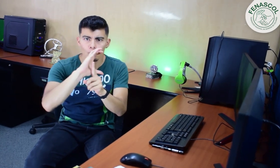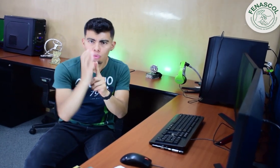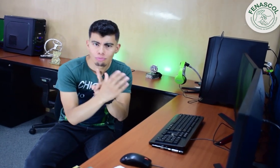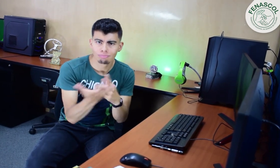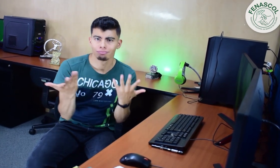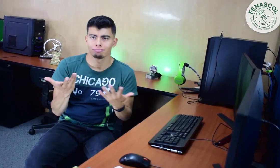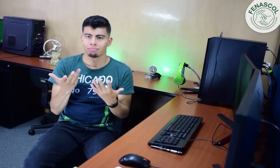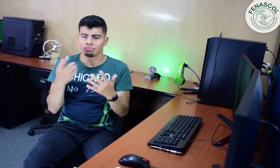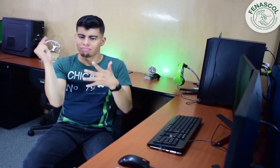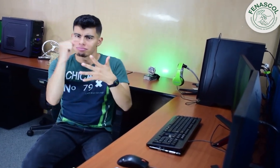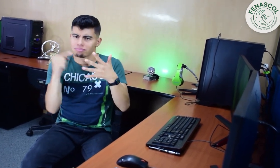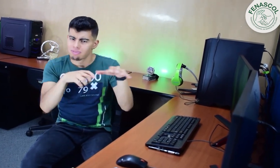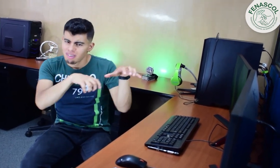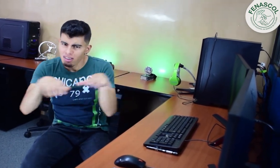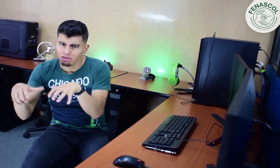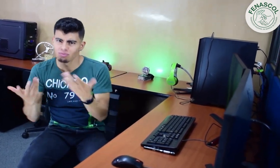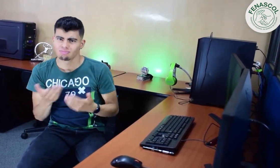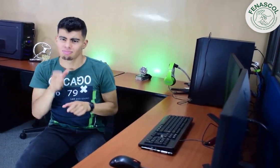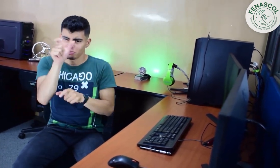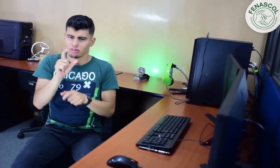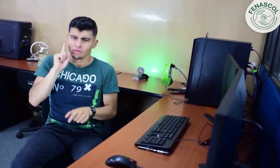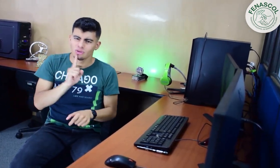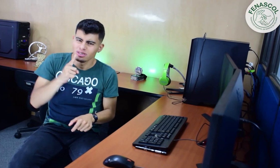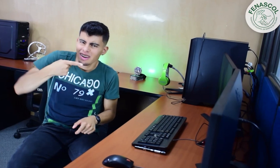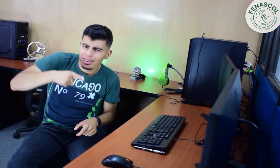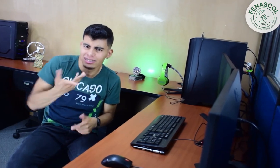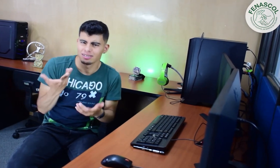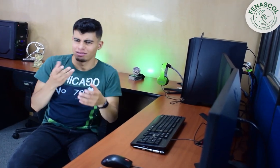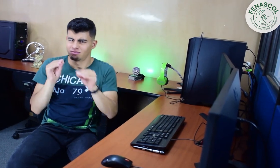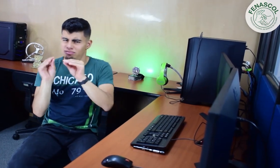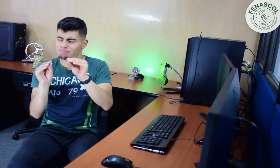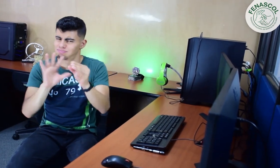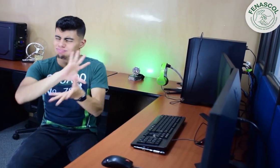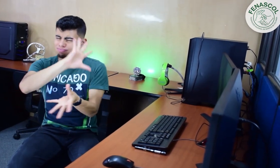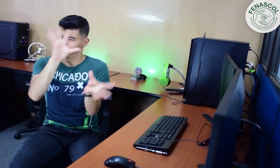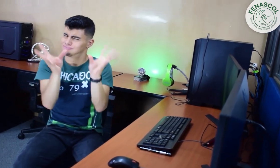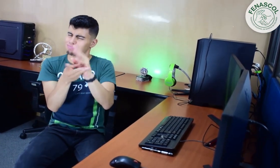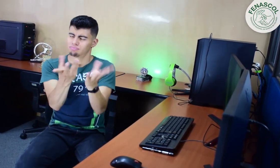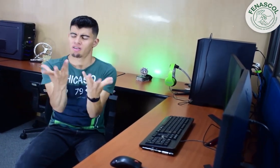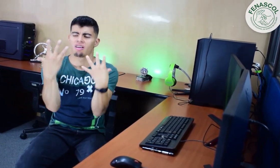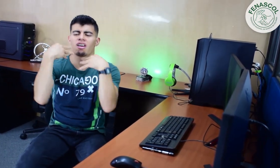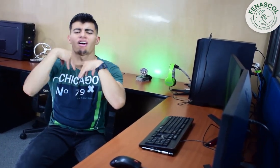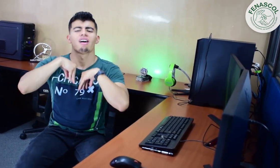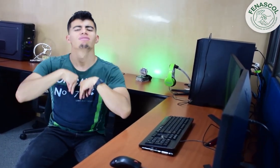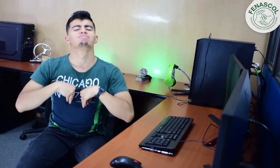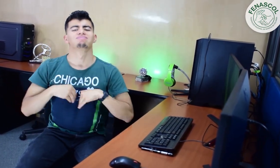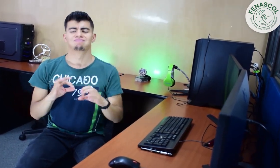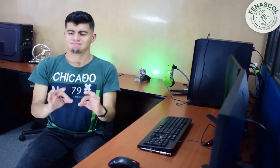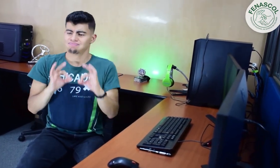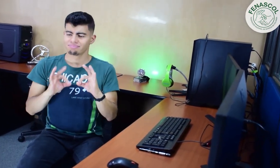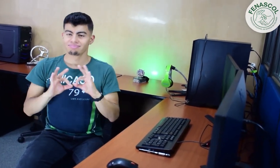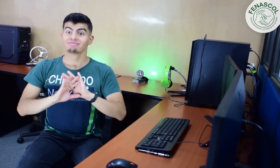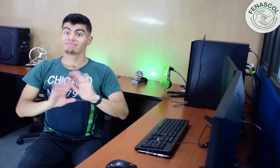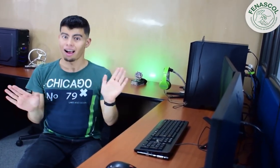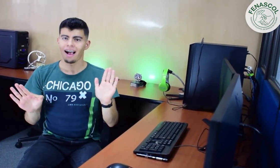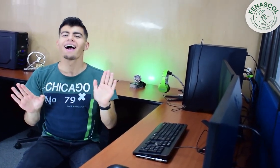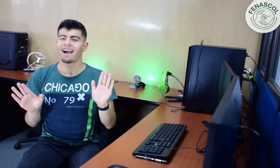sordas y muchos temas más que son fundamentales en el aprendizaje de esta lengua de señas. Además, estarás inmerso en la comunidad